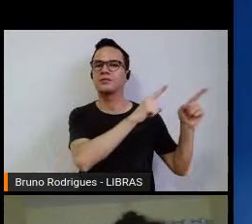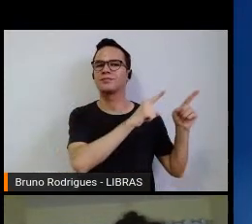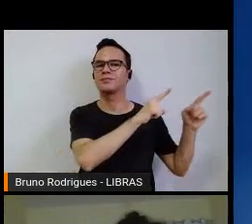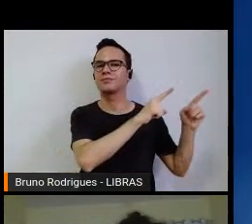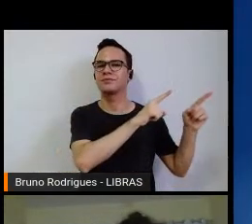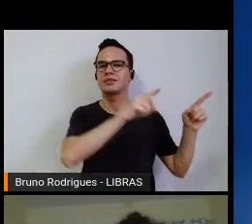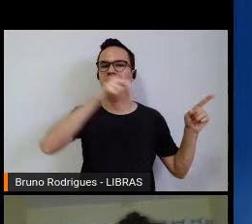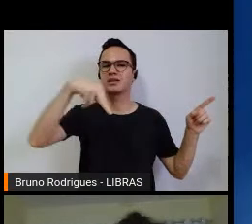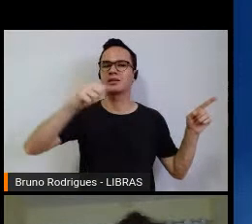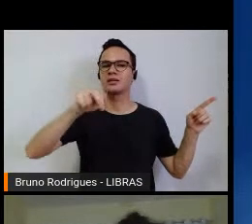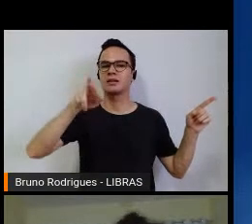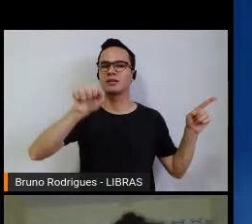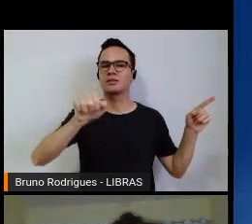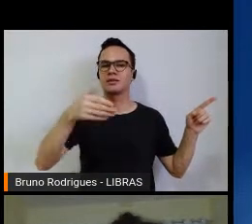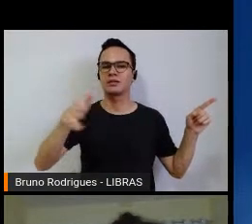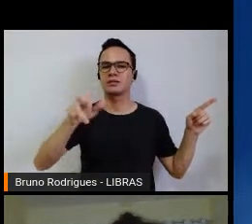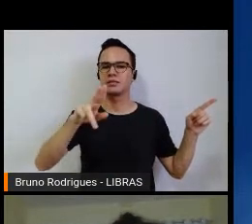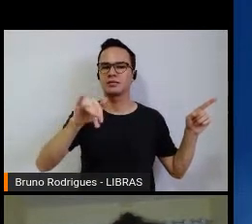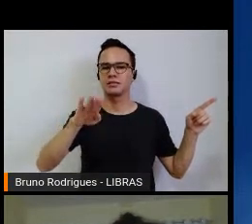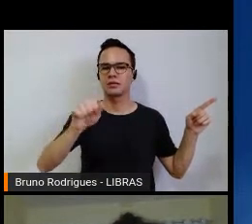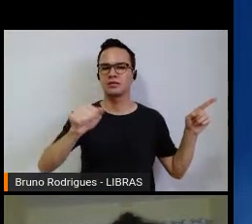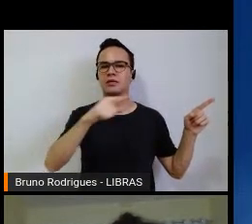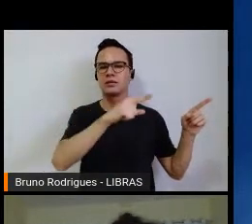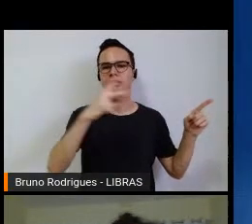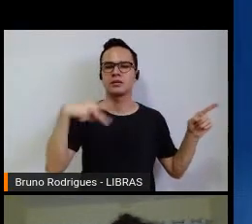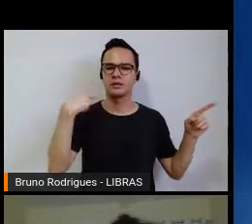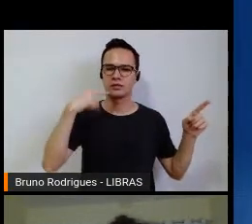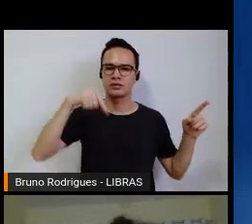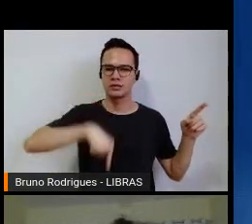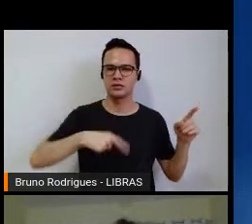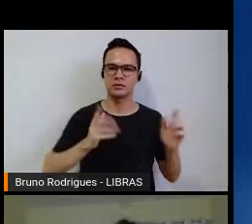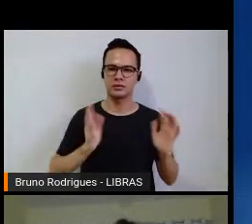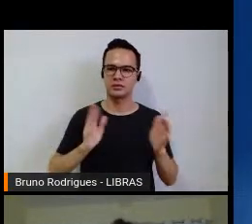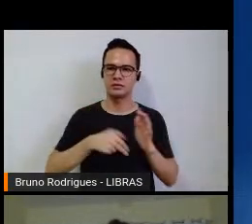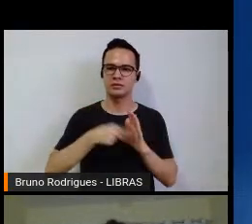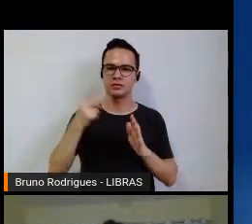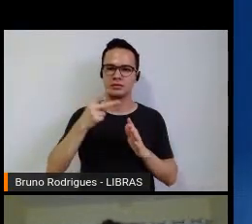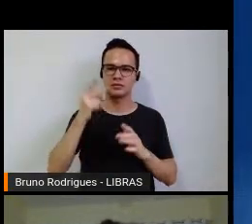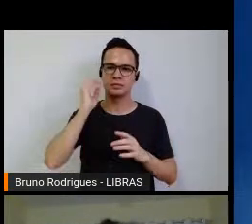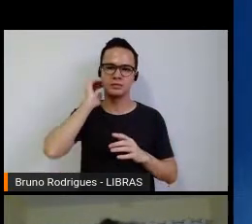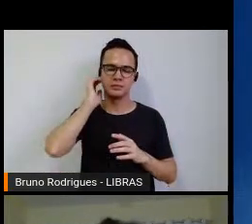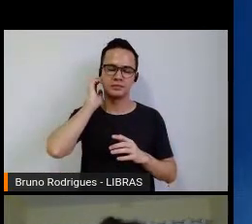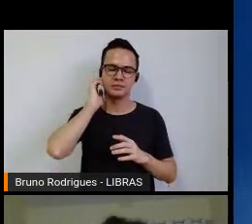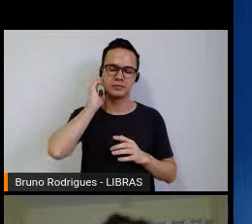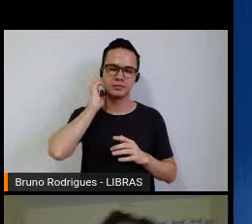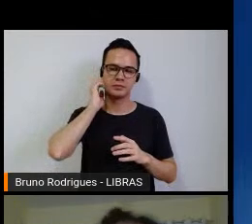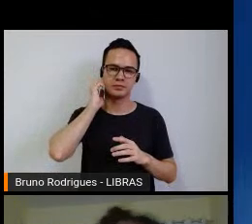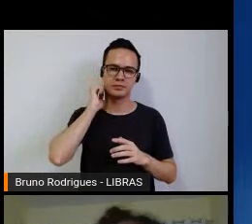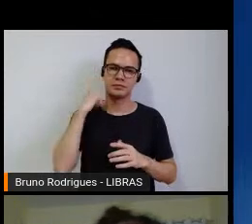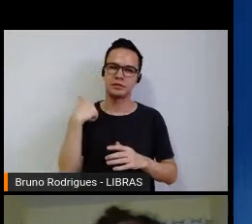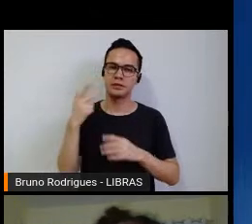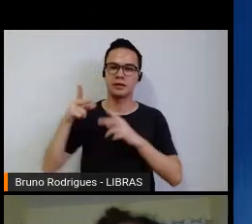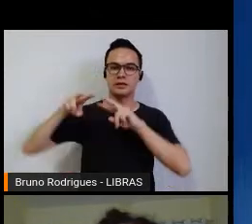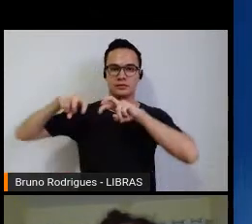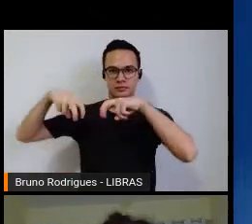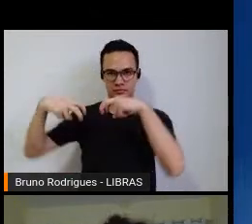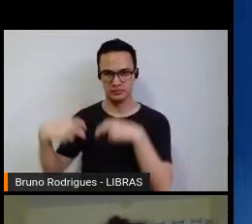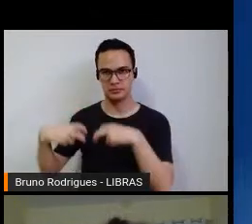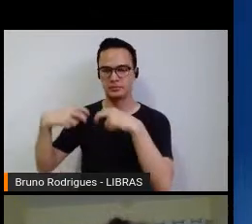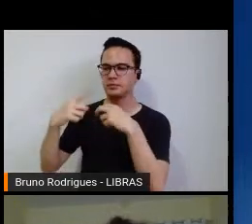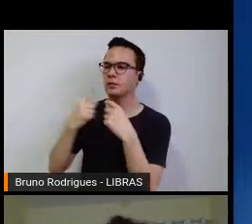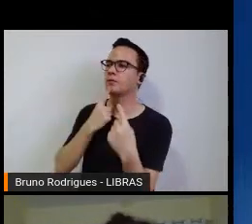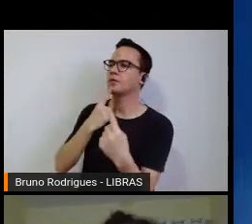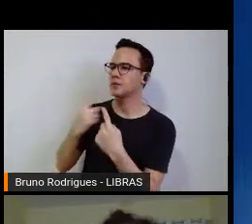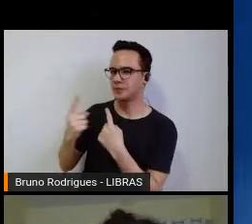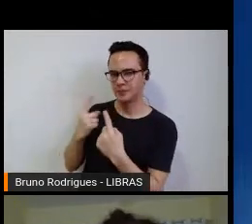Muniz, que foi inclusive por duas vezes vereadora da cidade de Jequié. Imagine, eu sentei com essas pessoas, eles